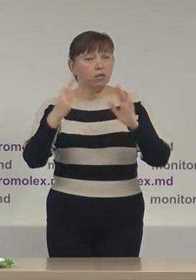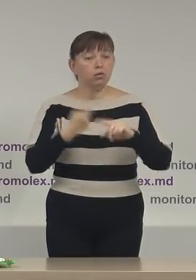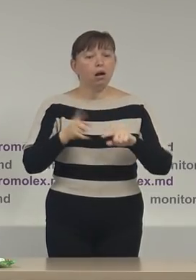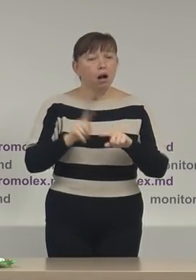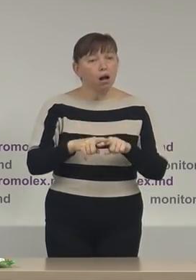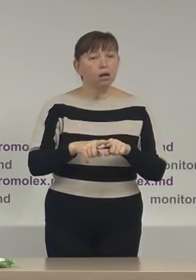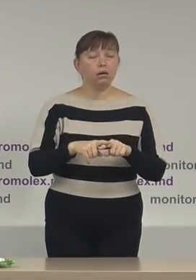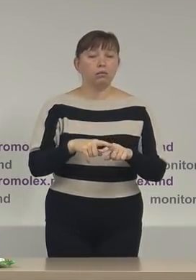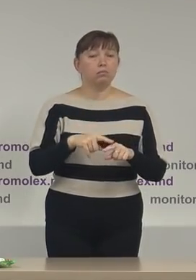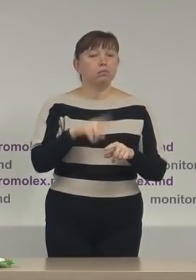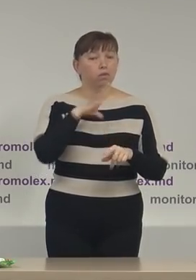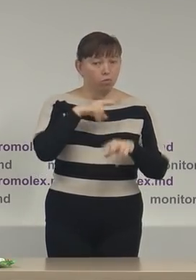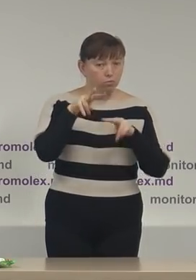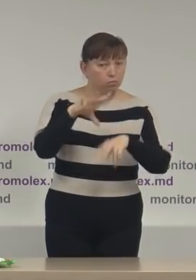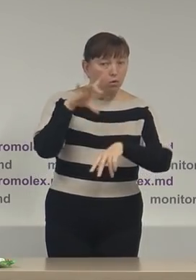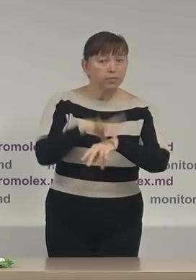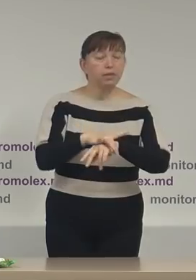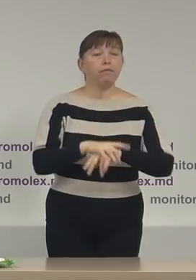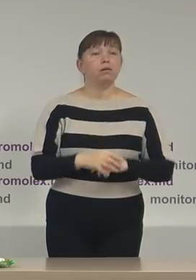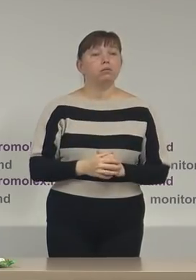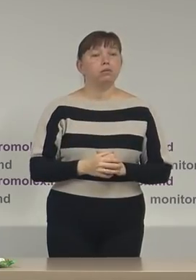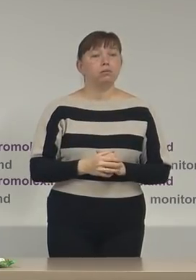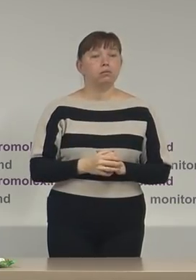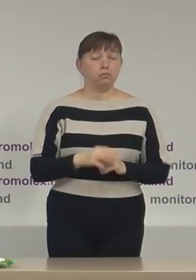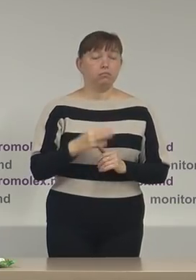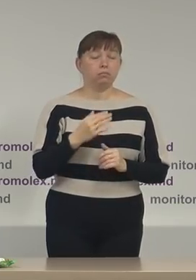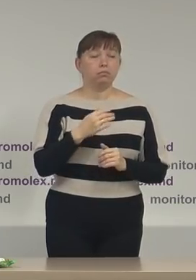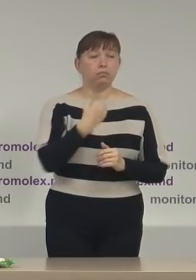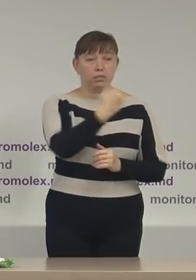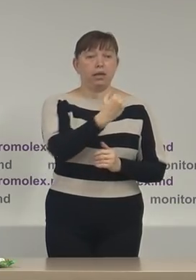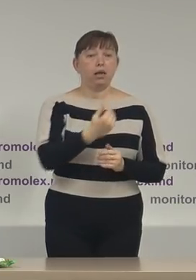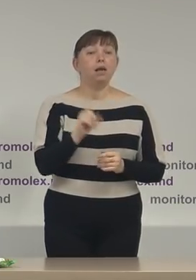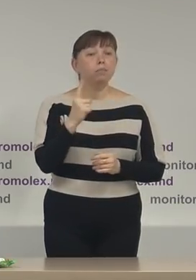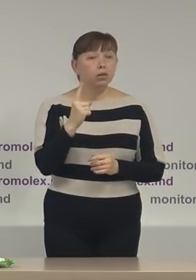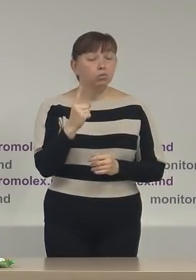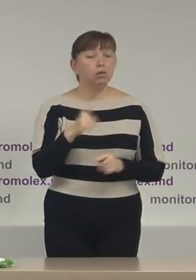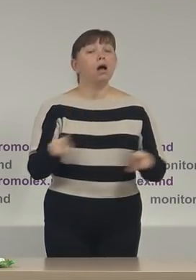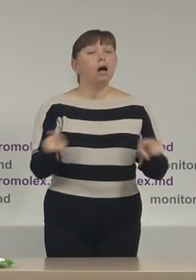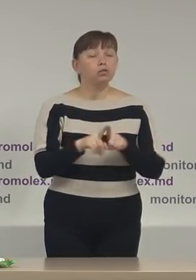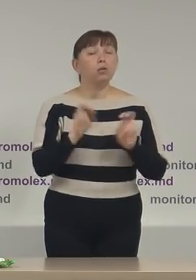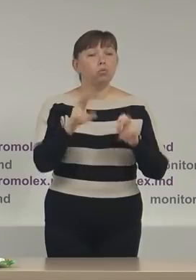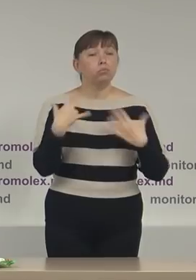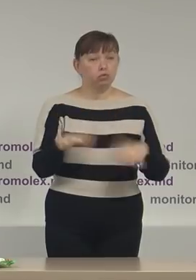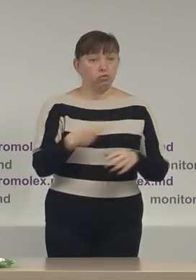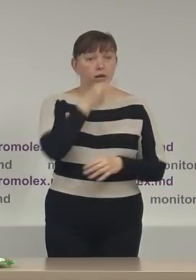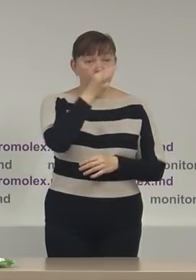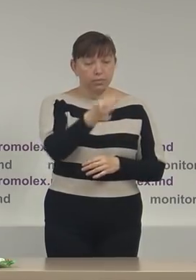observate de ei pentru că așa cum am zis